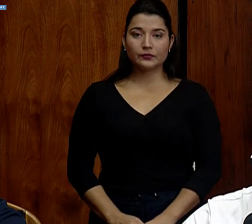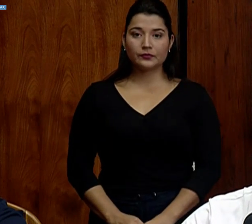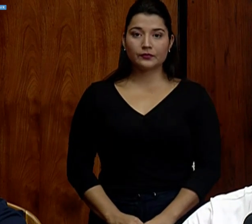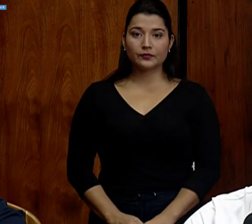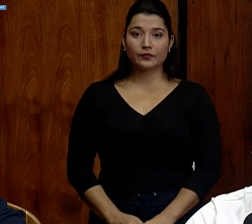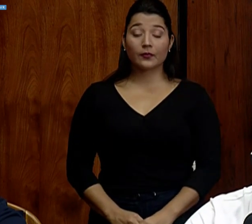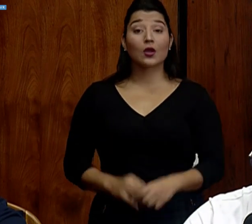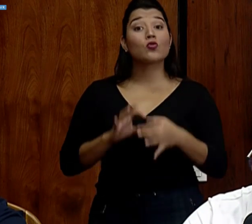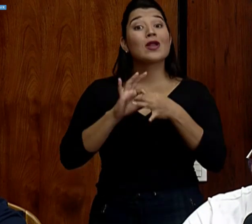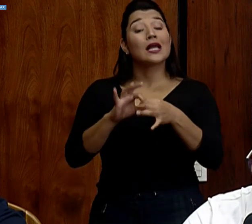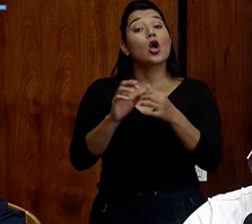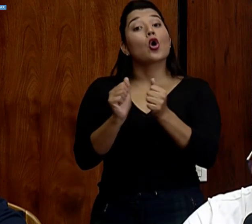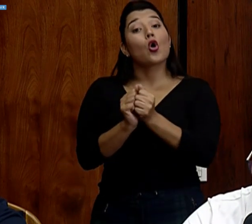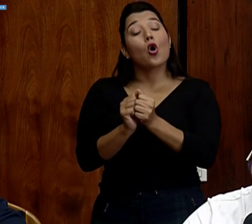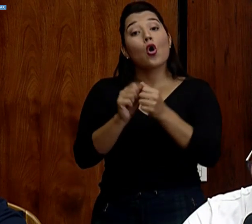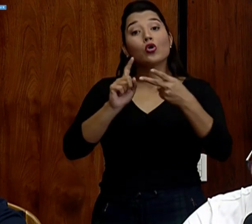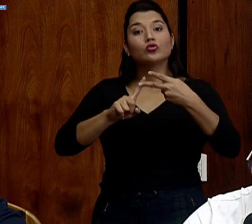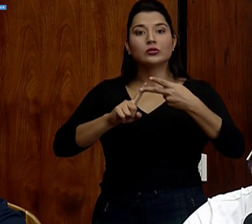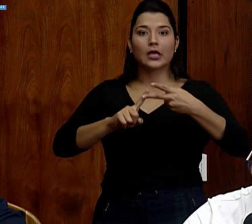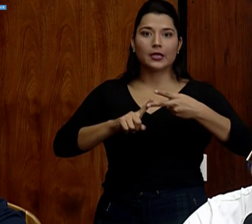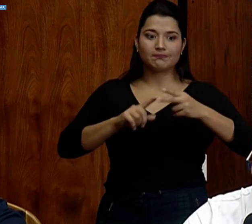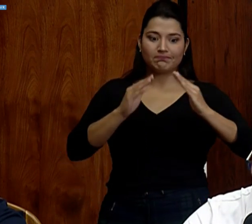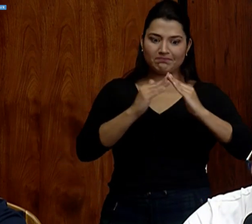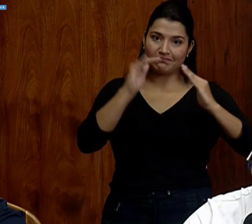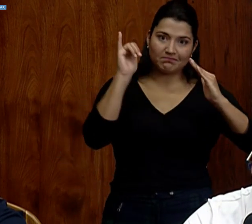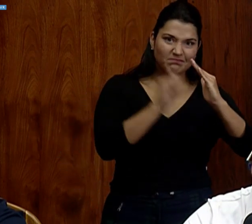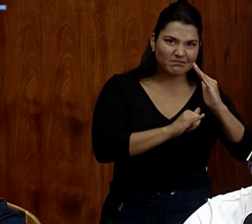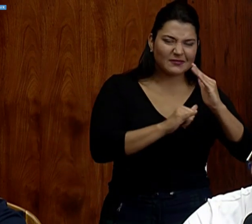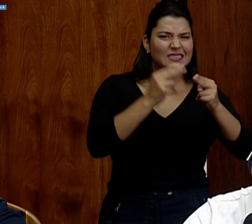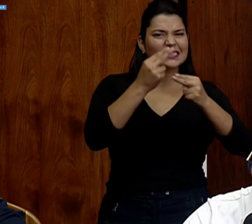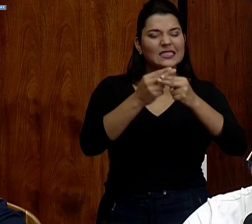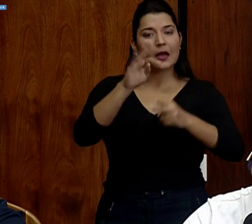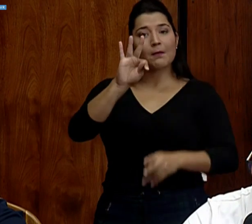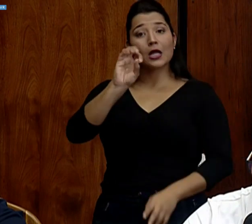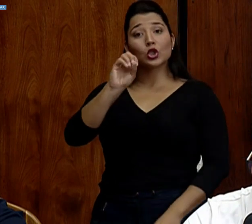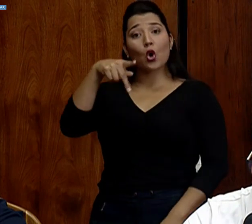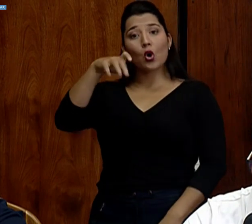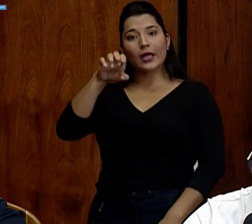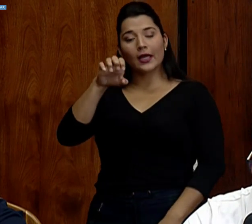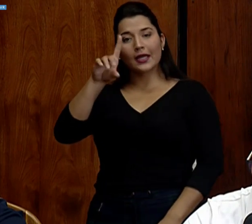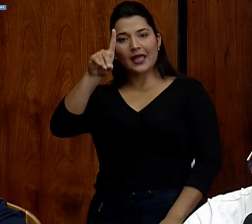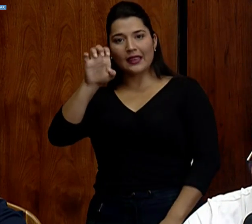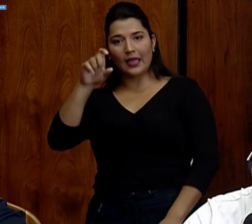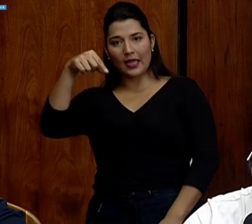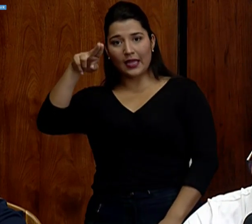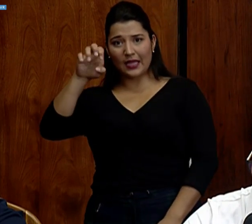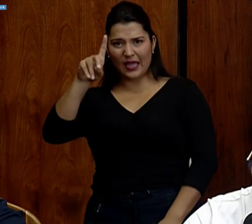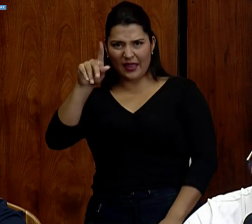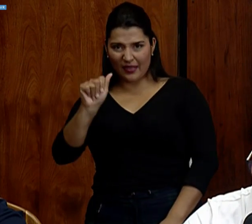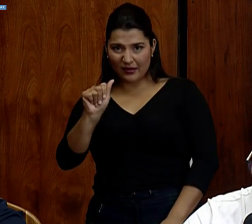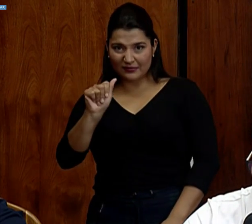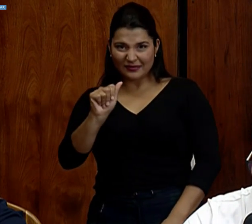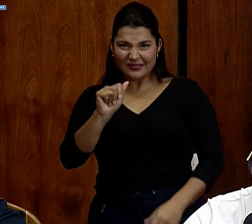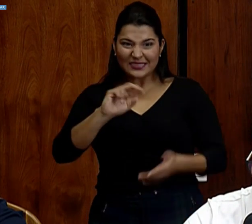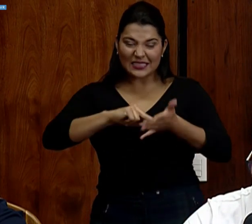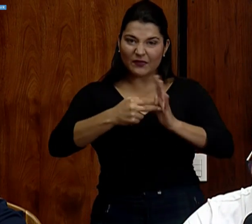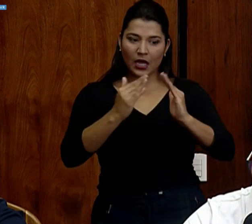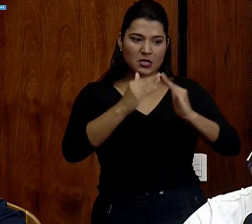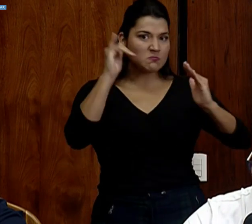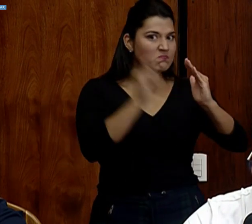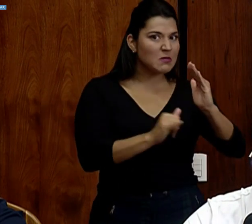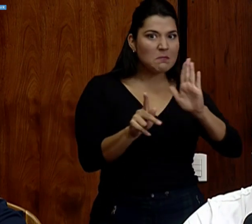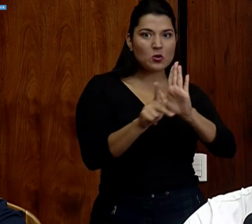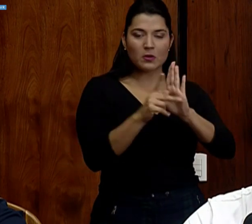Lo del toque de queda, ya dijimos, bueno, es una figura que no la tenemos en nuestro país. La cuarentena obligatoria